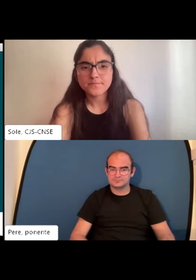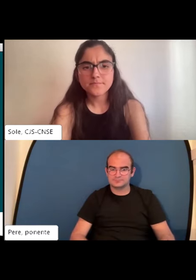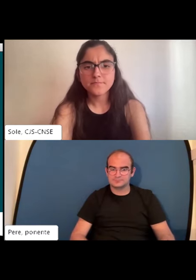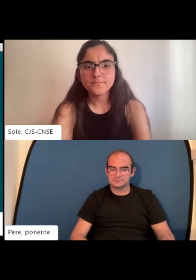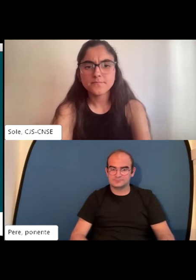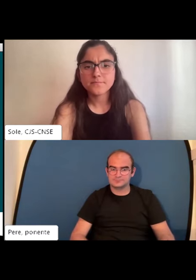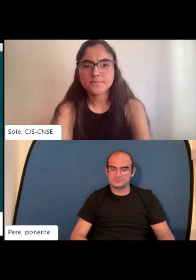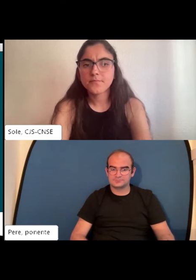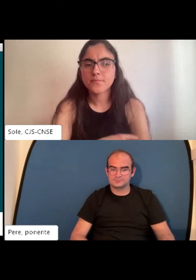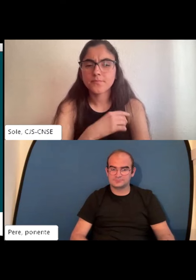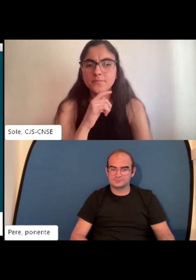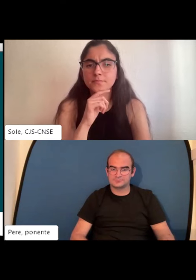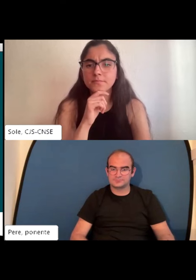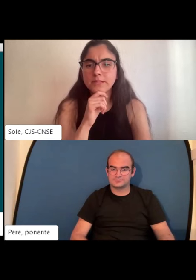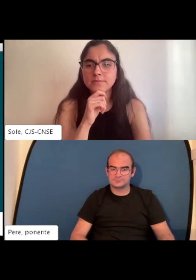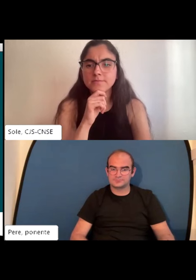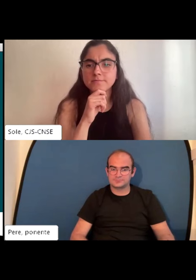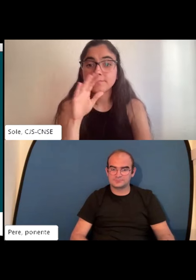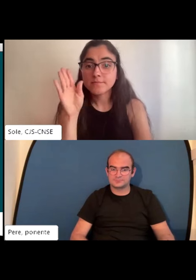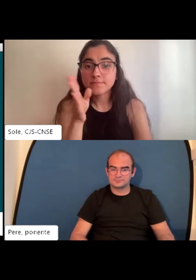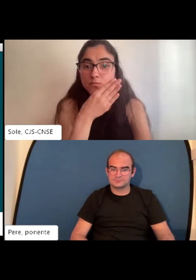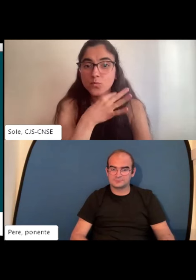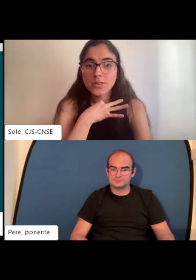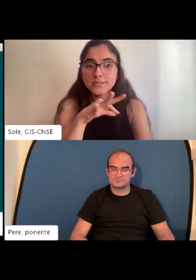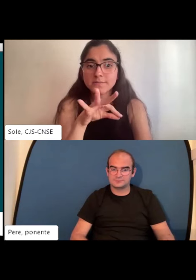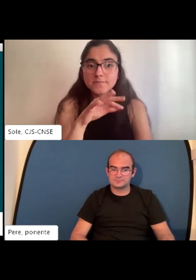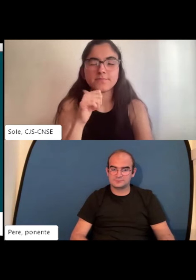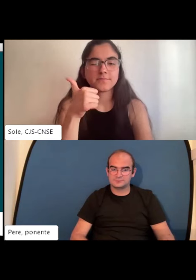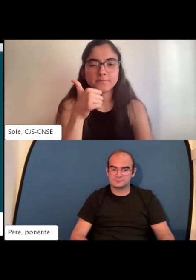vamos a pasar a la siguiente diapositiva porfa